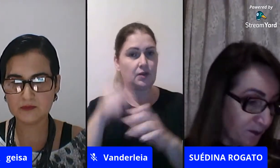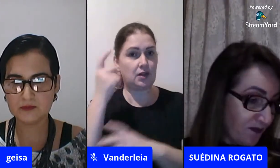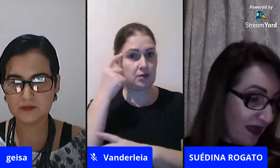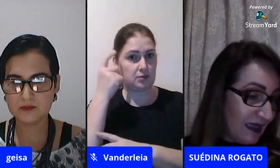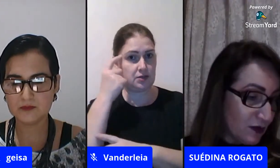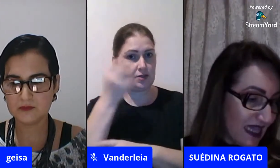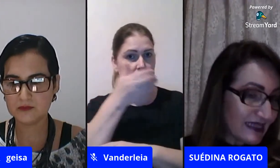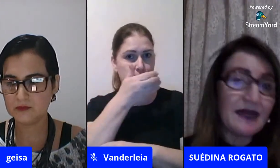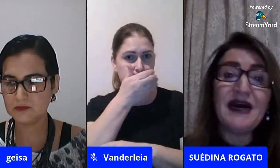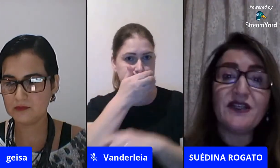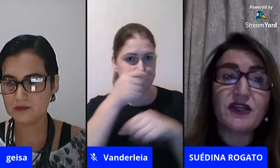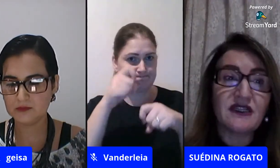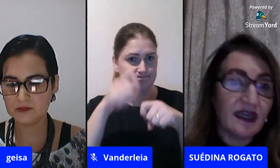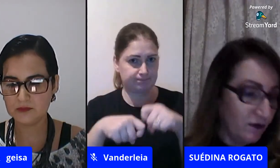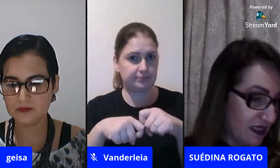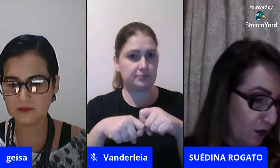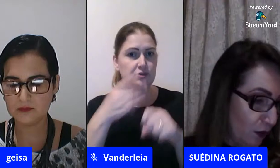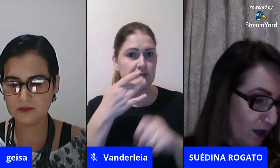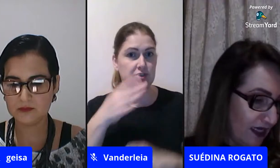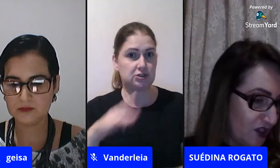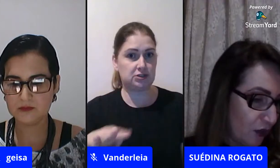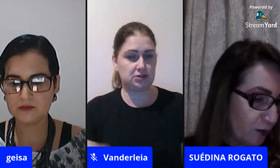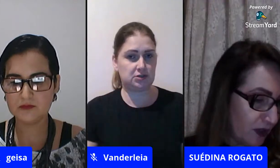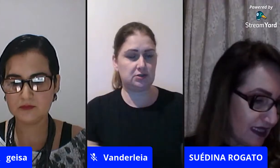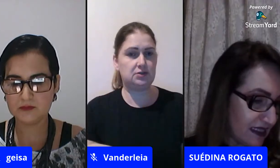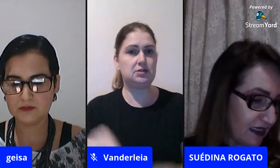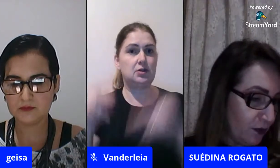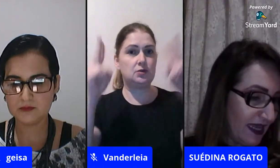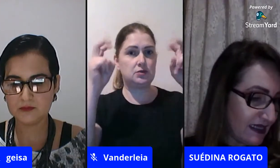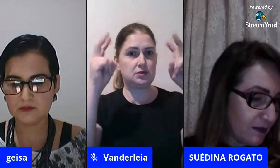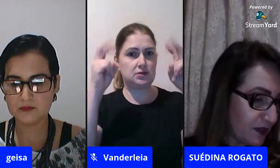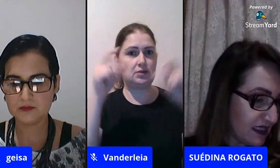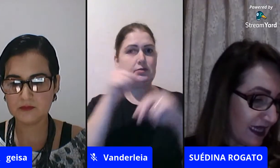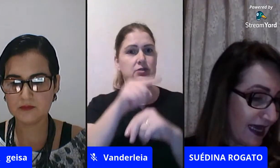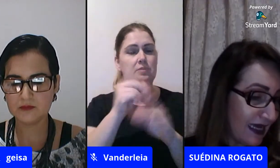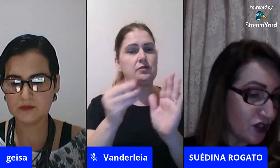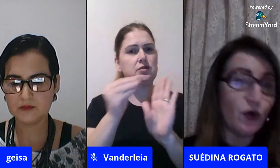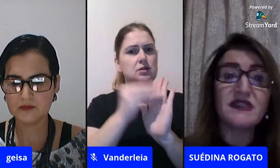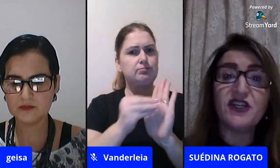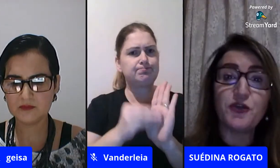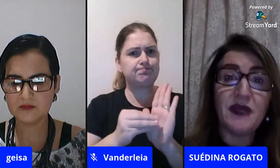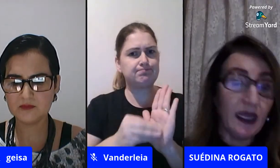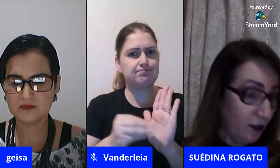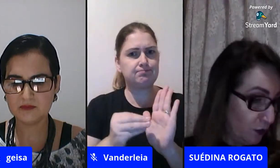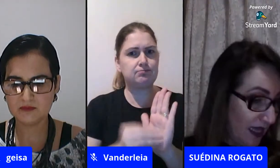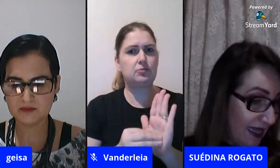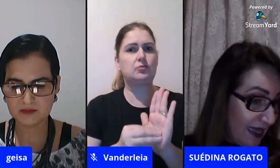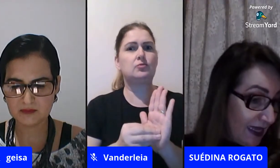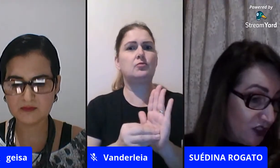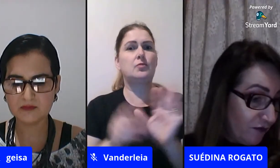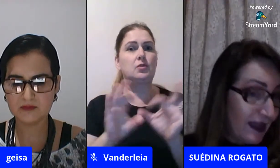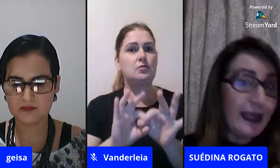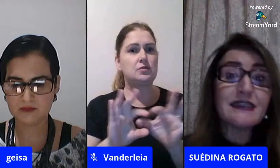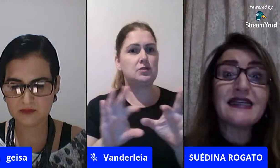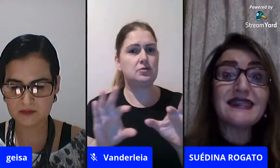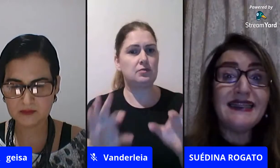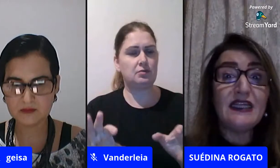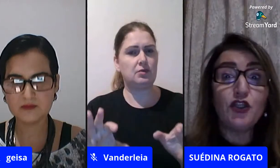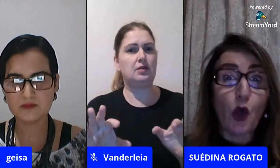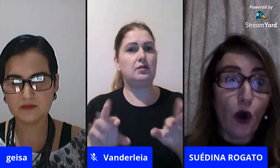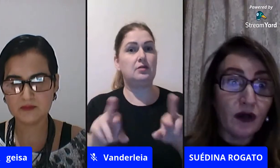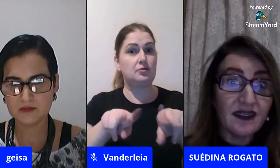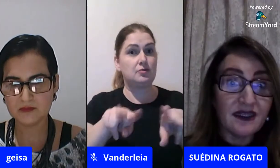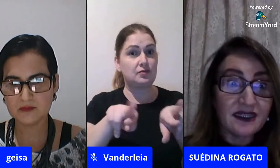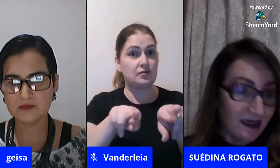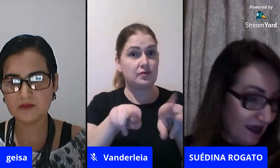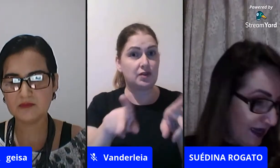infantil as temáticas né que você colocou aqui de autoproteção reciprocidade consentimento diferenças